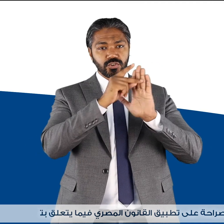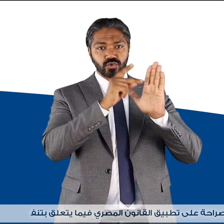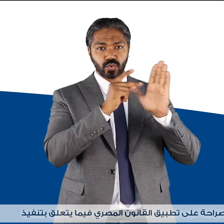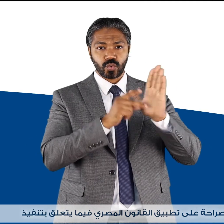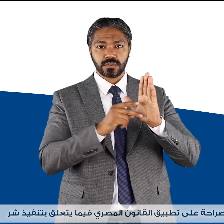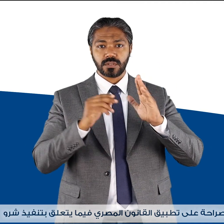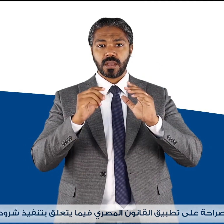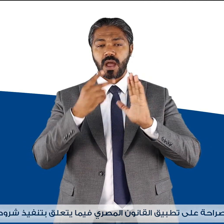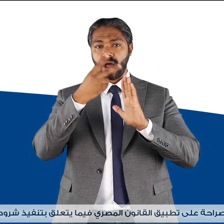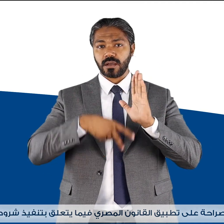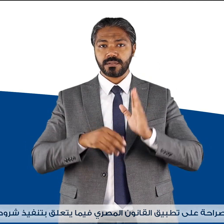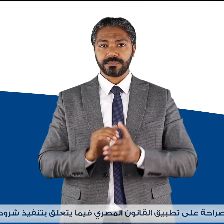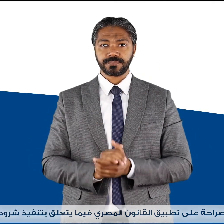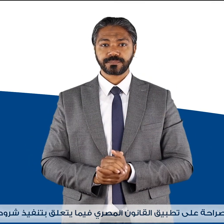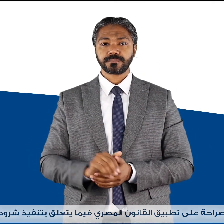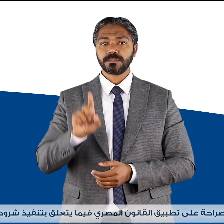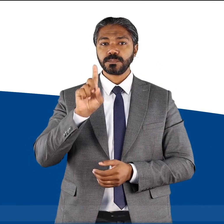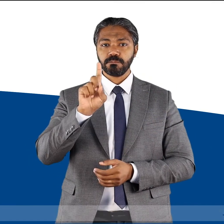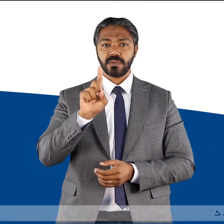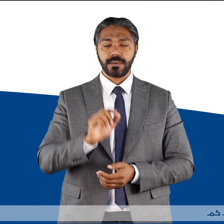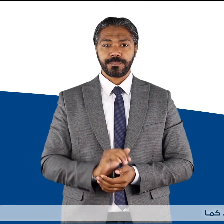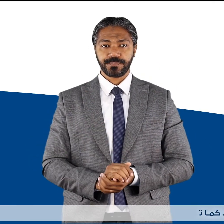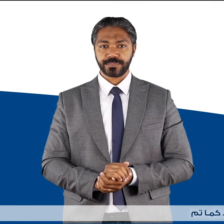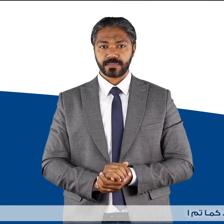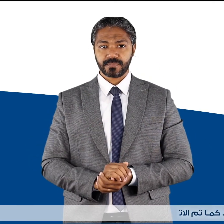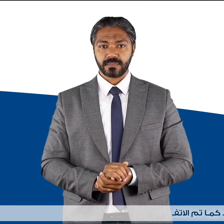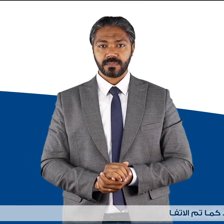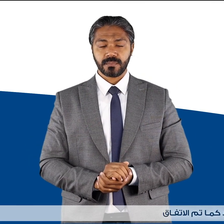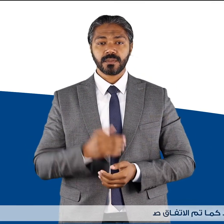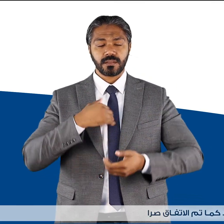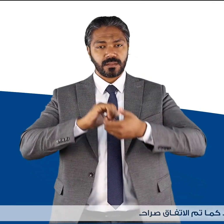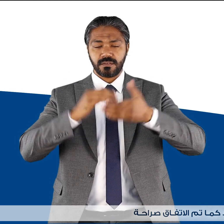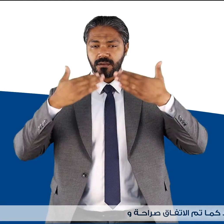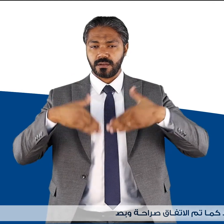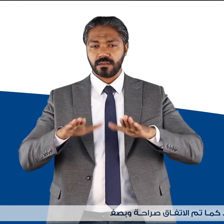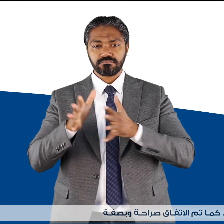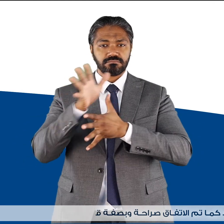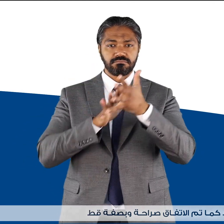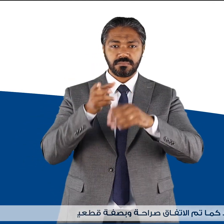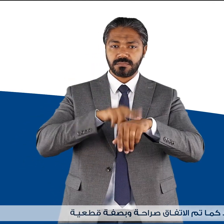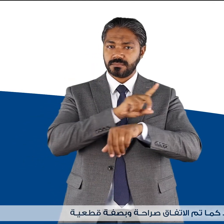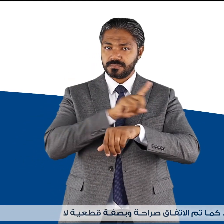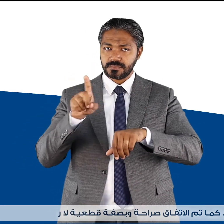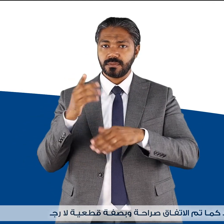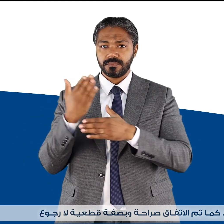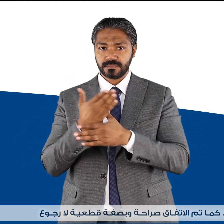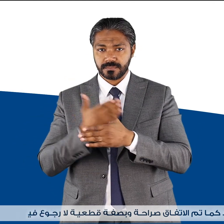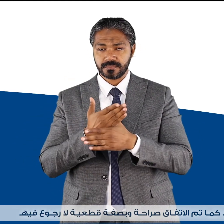بتنفيذ شروط هذا العقد باء، كما تم الاتفاق صراحة وبصفة قطعية لا